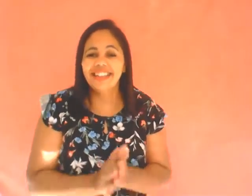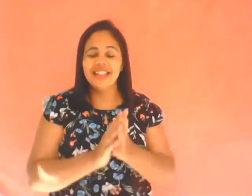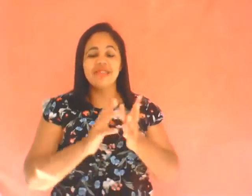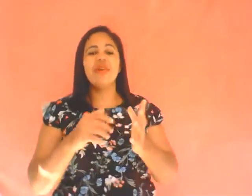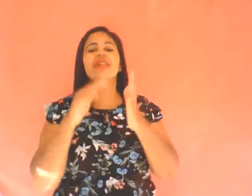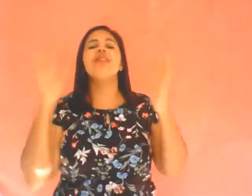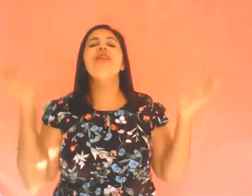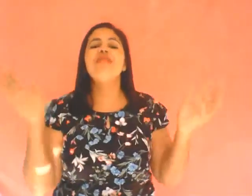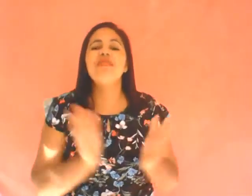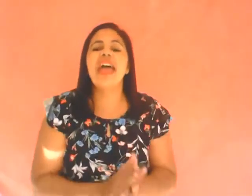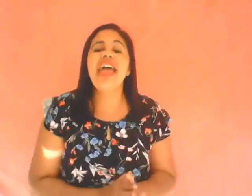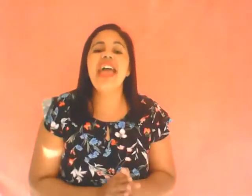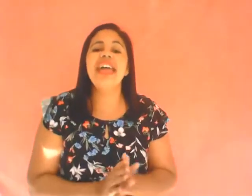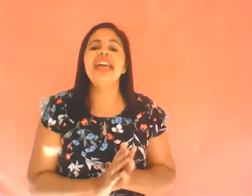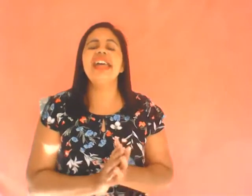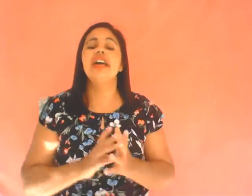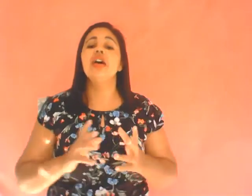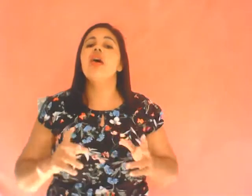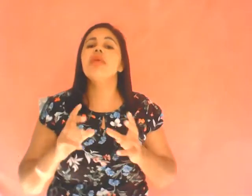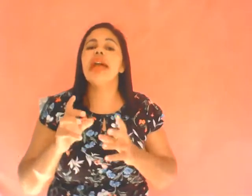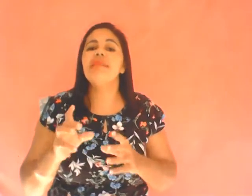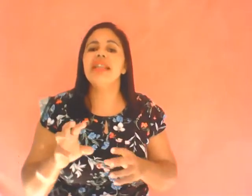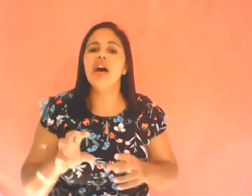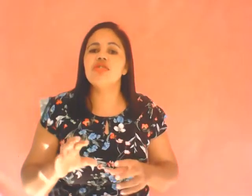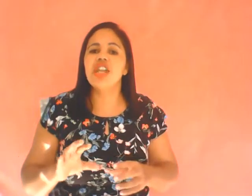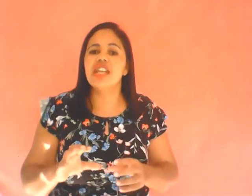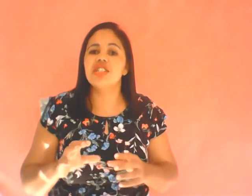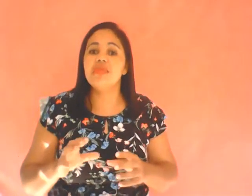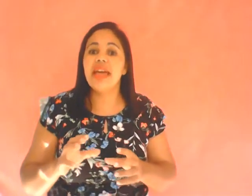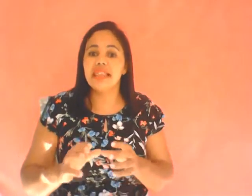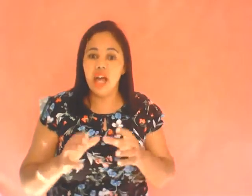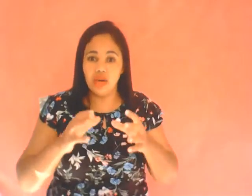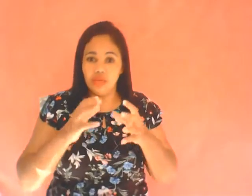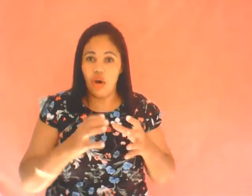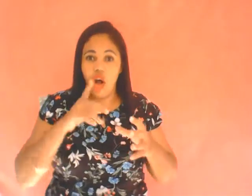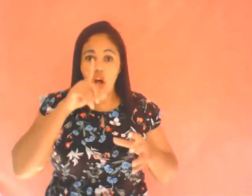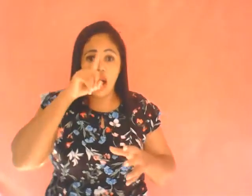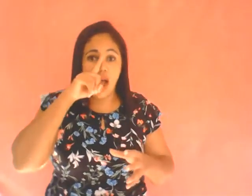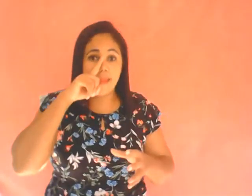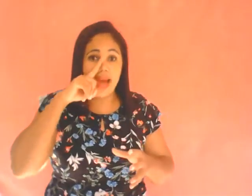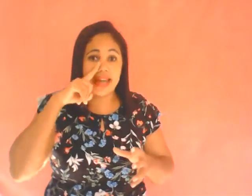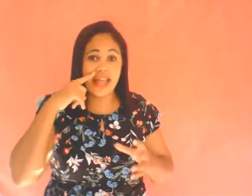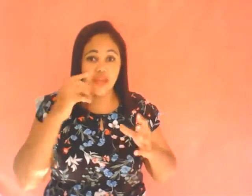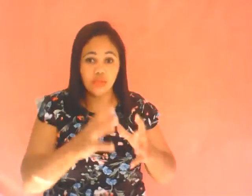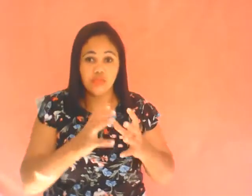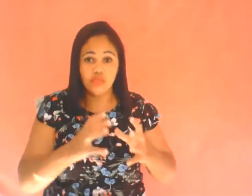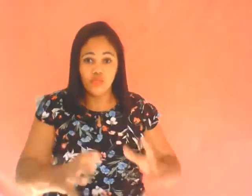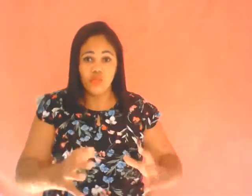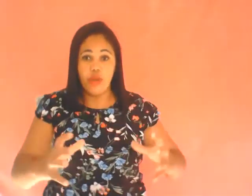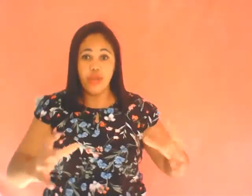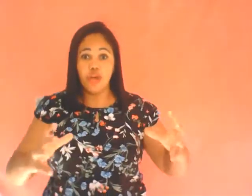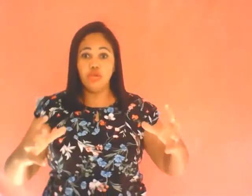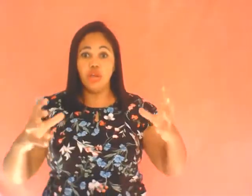Muito bem! Como que é melão, gente? Melão, ó, amarelo, bem grandão